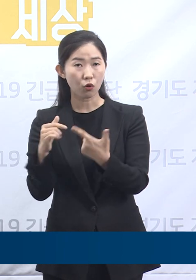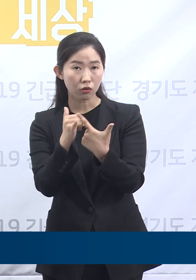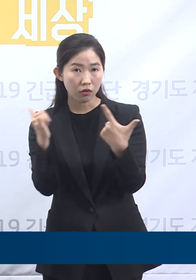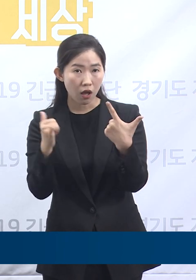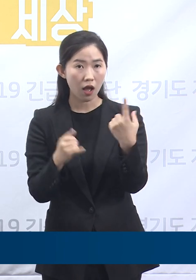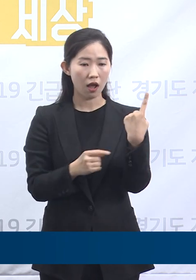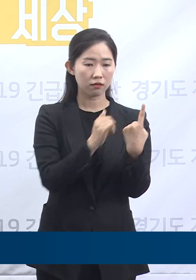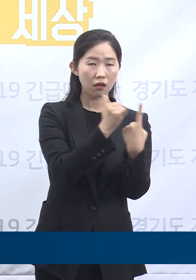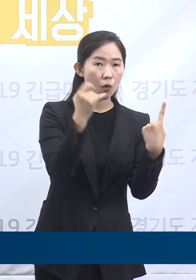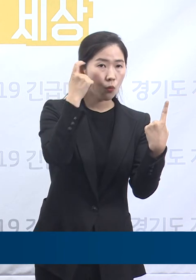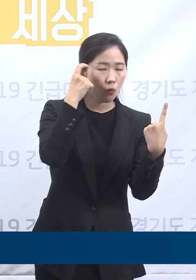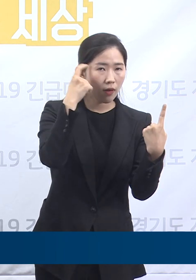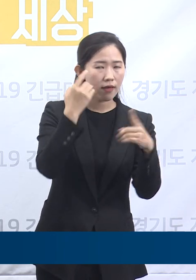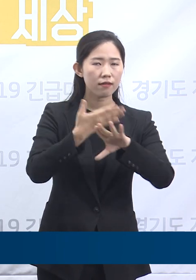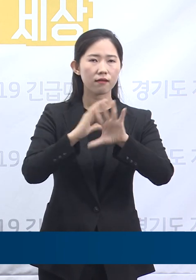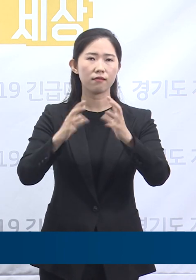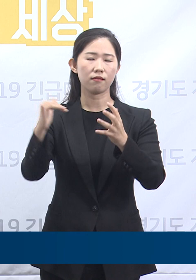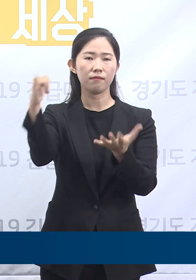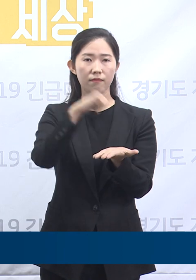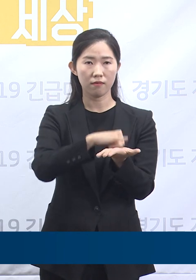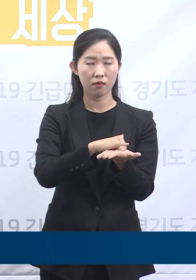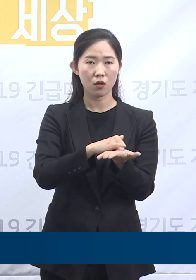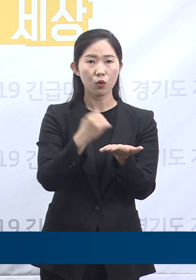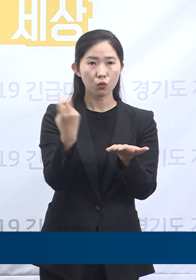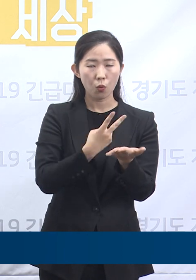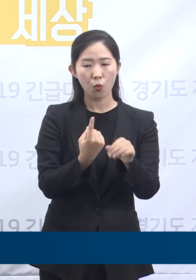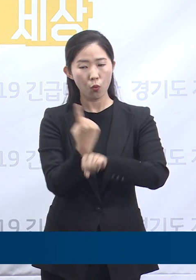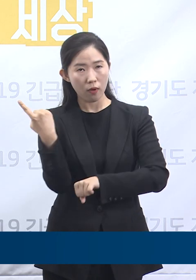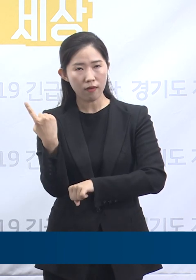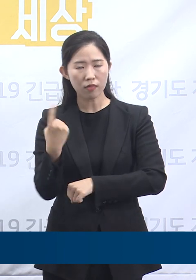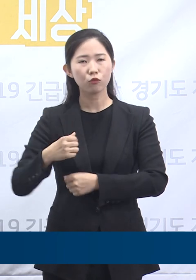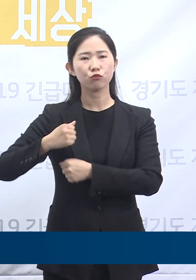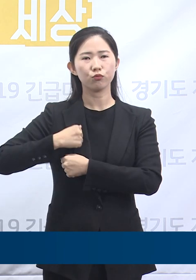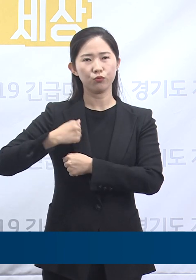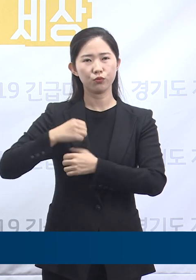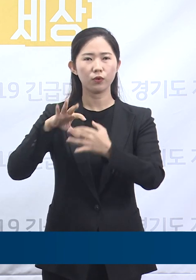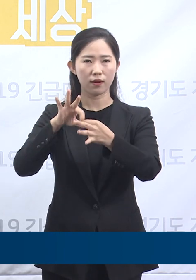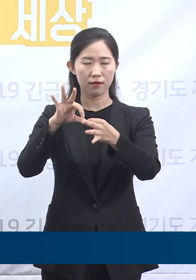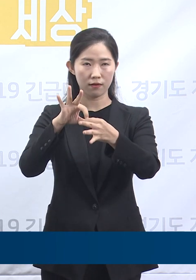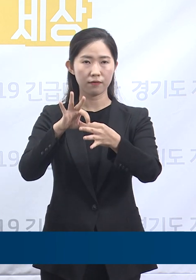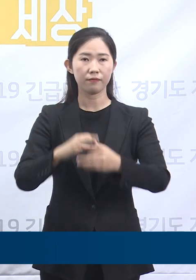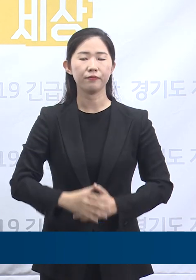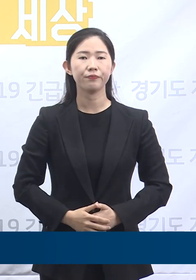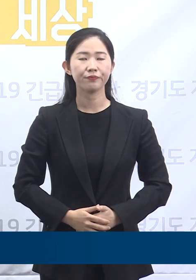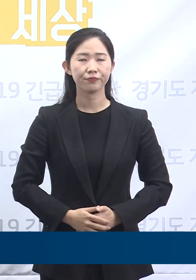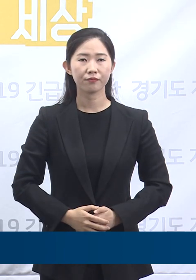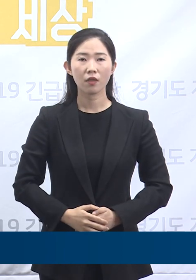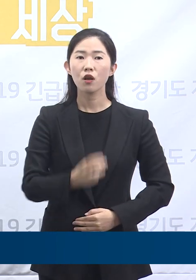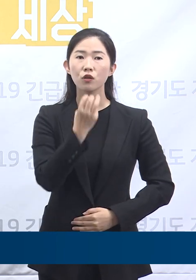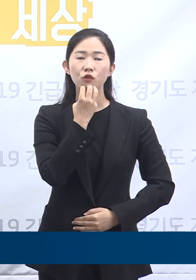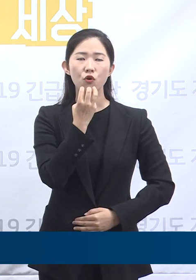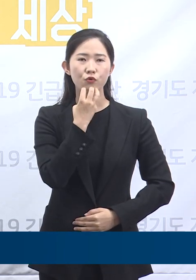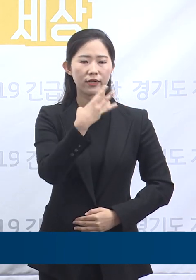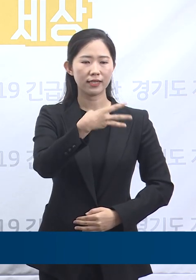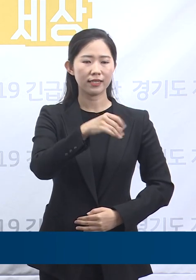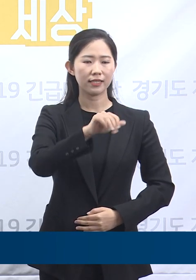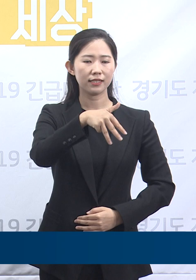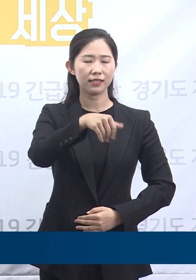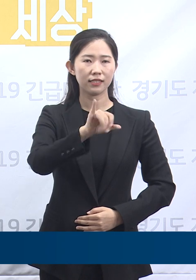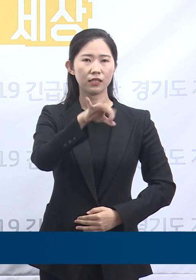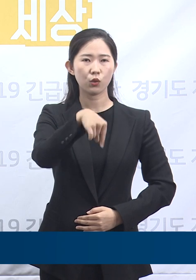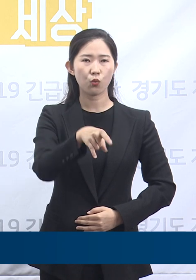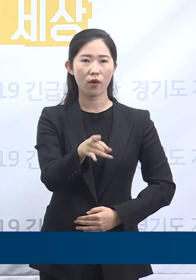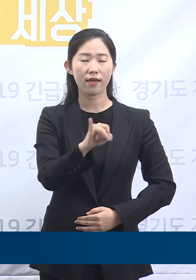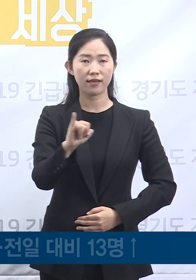5명은 군사안보지원사령부 집단 감염 사례입니다. 먼저 서울 리치웨이 관련 도내 확진 상황에 대해